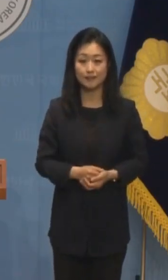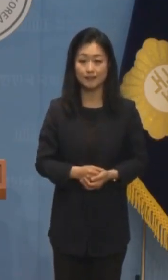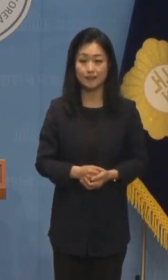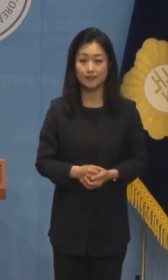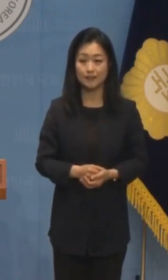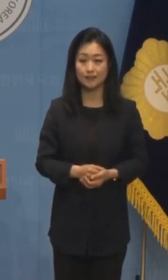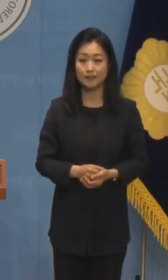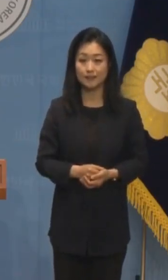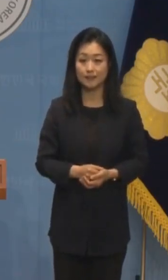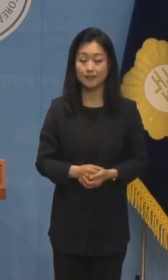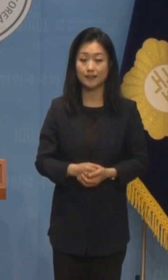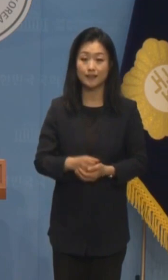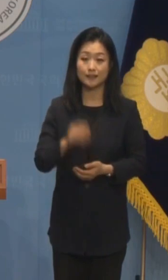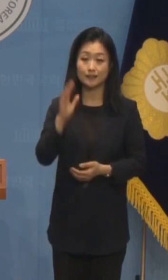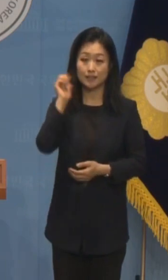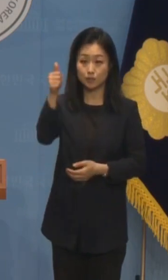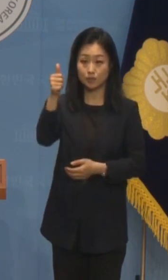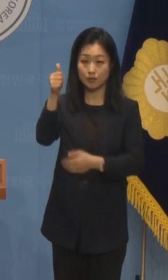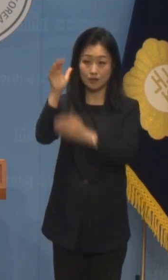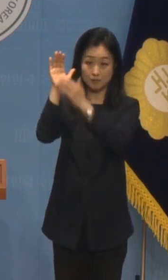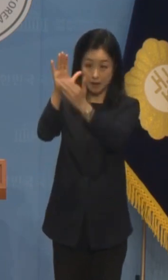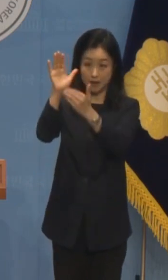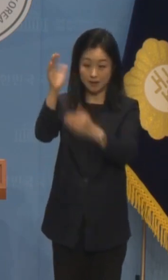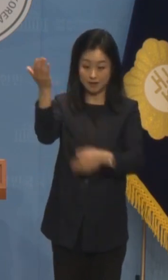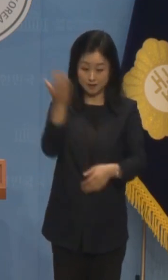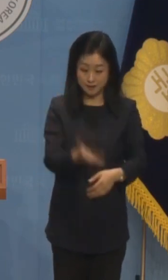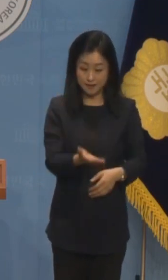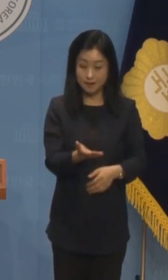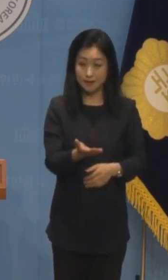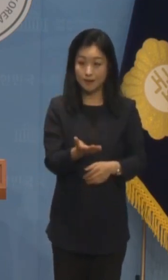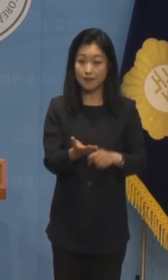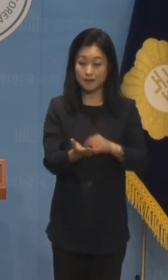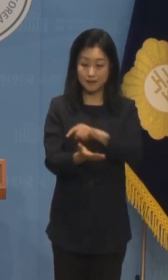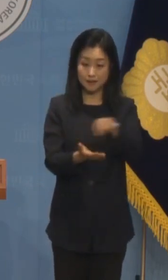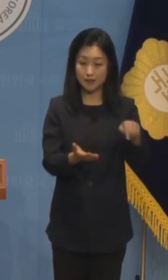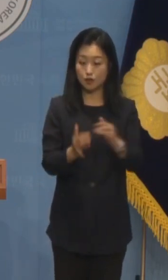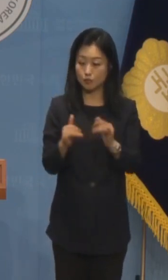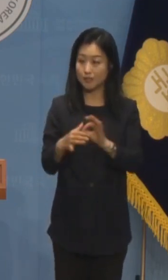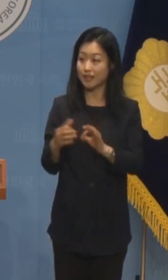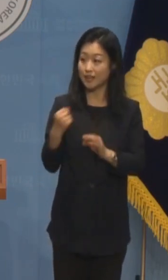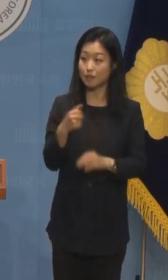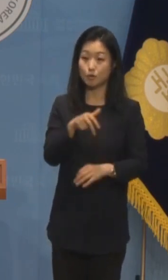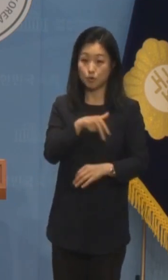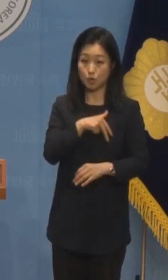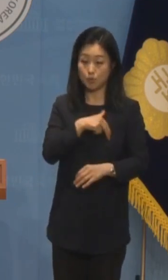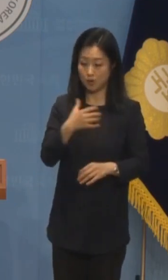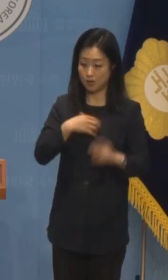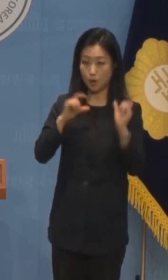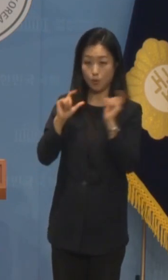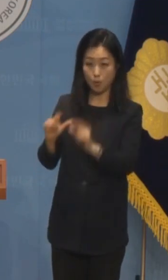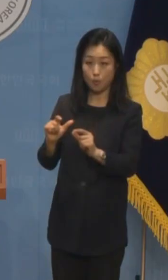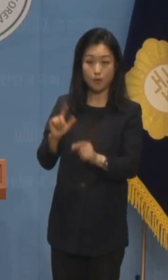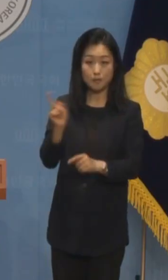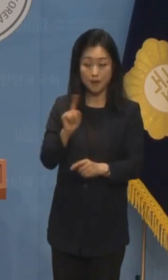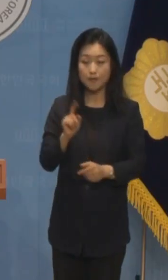재의결 절차를 밟게 될 국회에 특히 국민의힘 국회의원들에게 경고합니다.